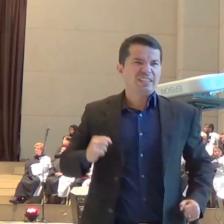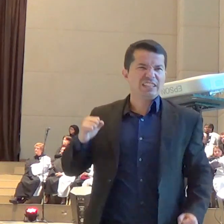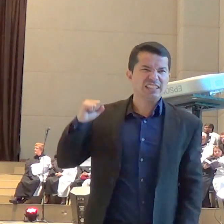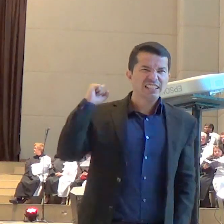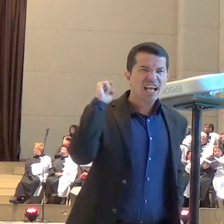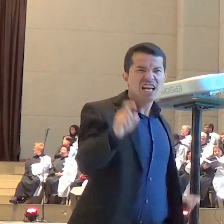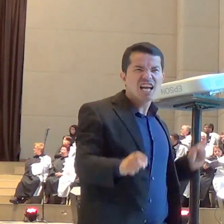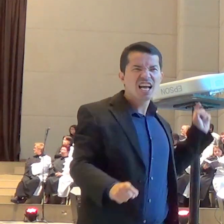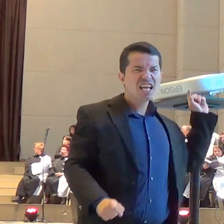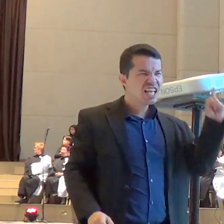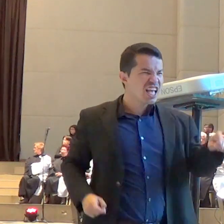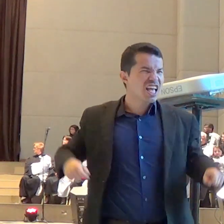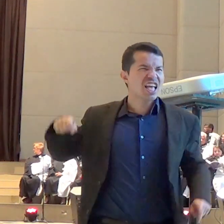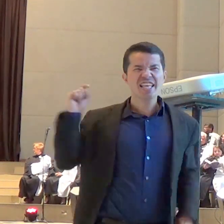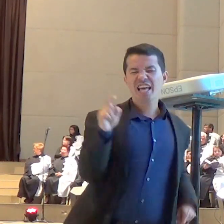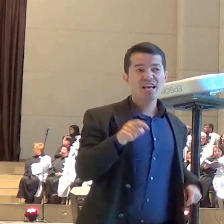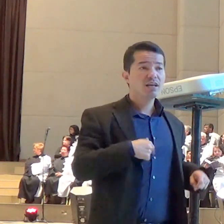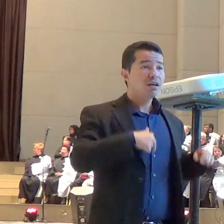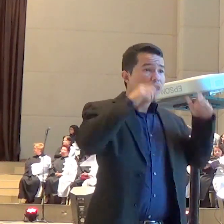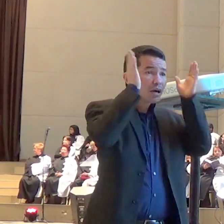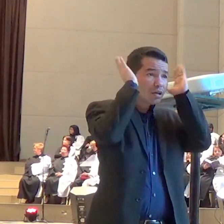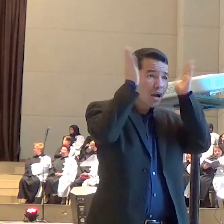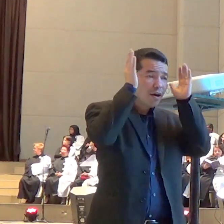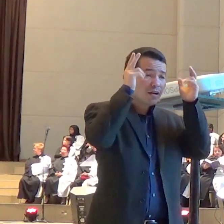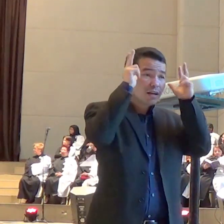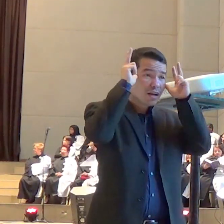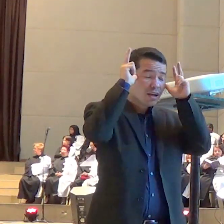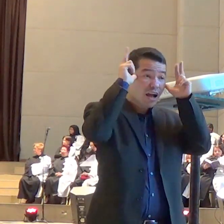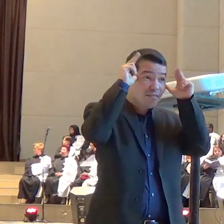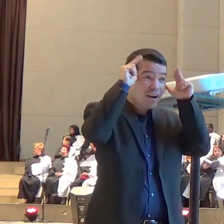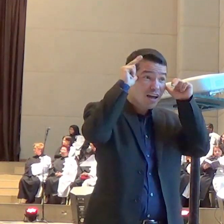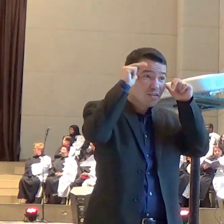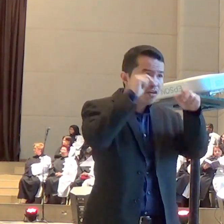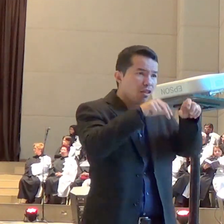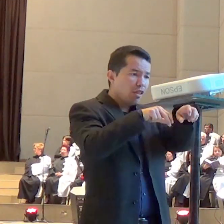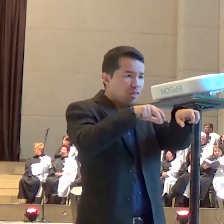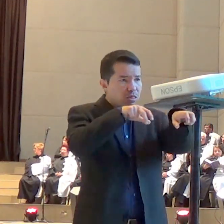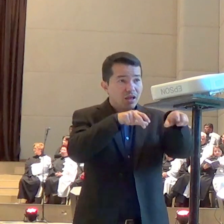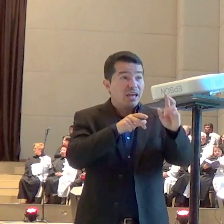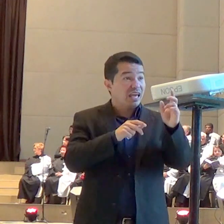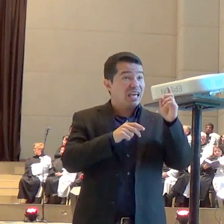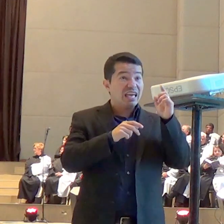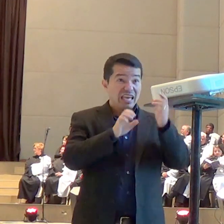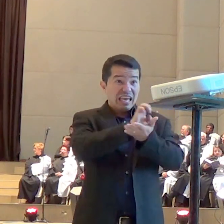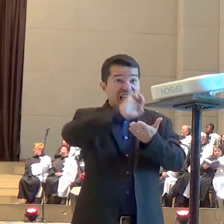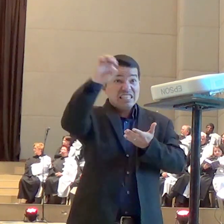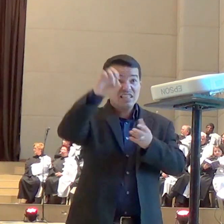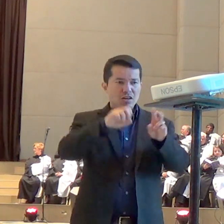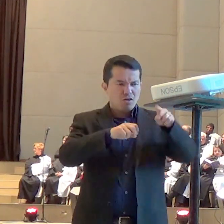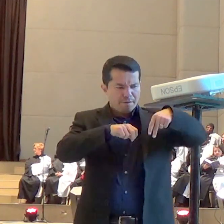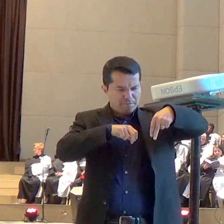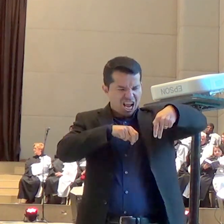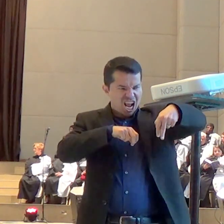verso 7 ele diz assim o anjo do Senhor voltou tocou nele e disse